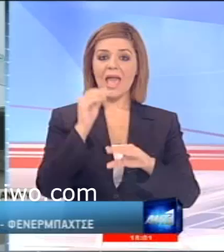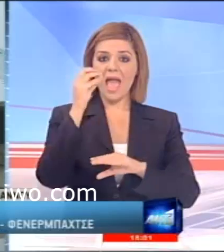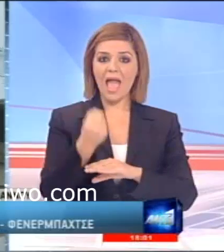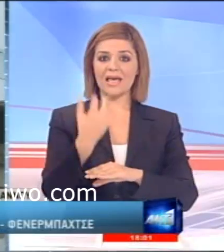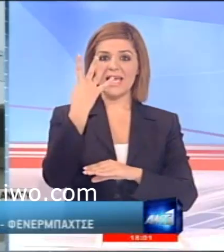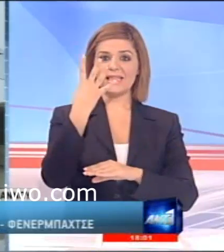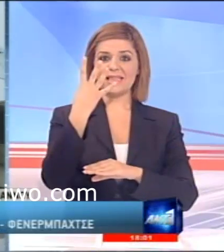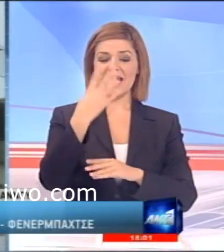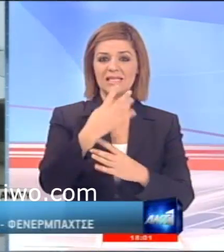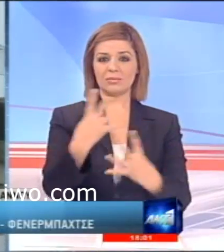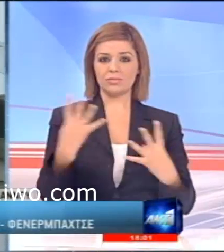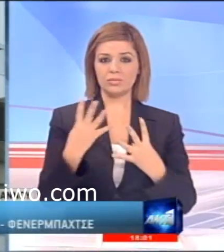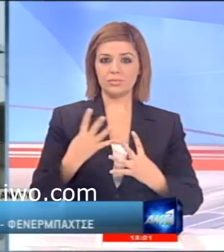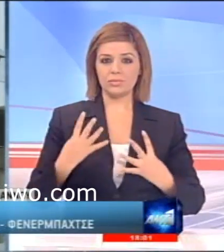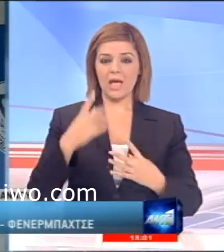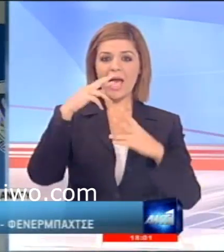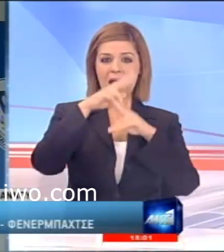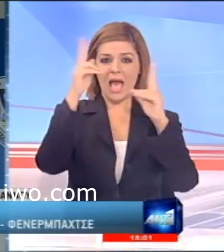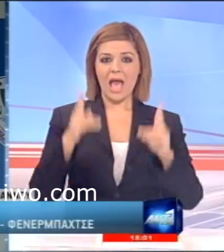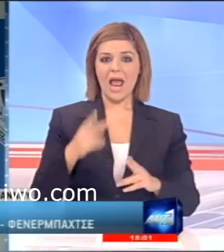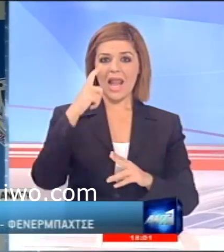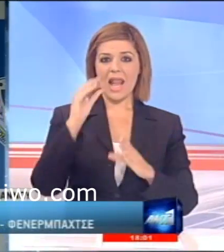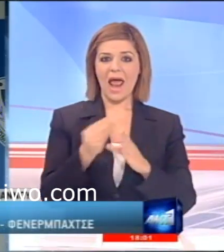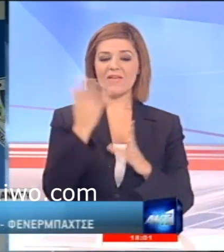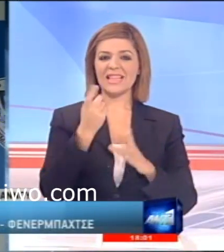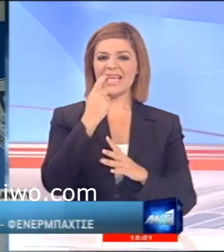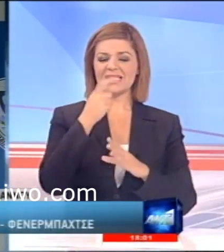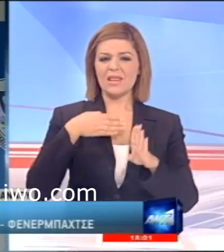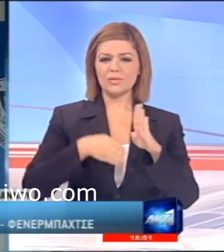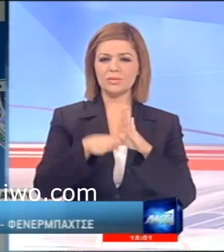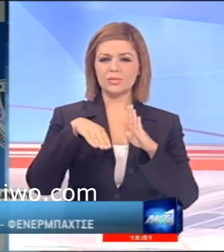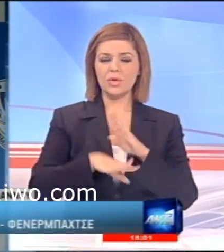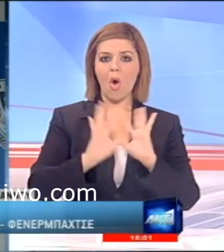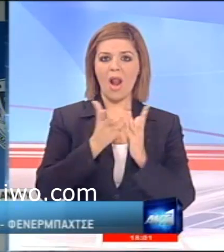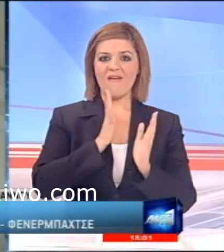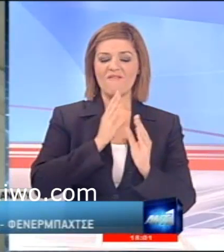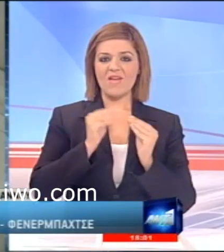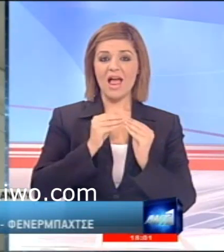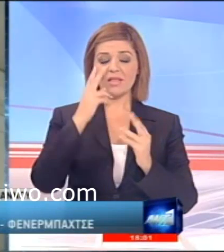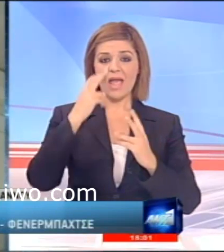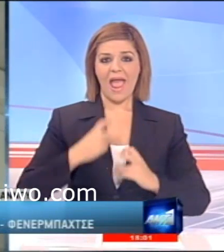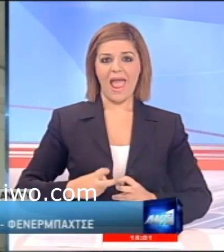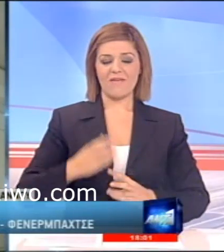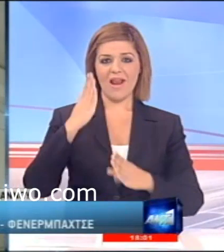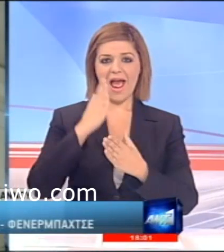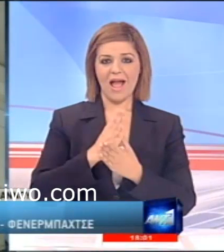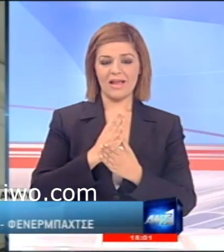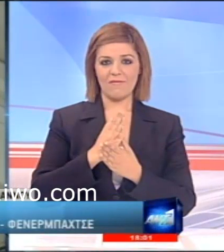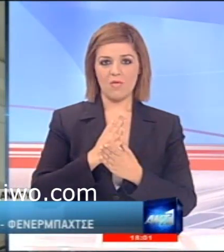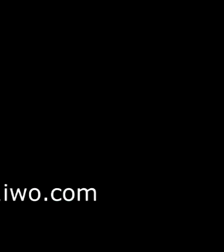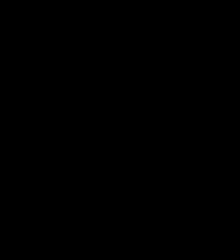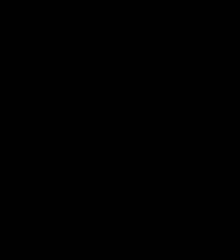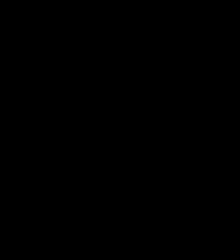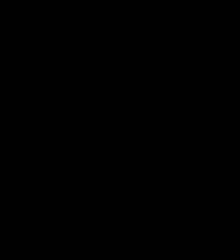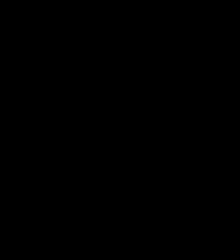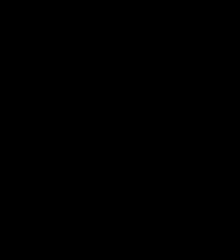τέσσερις αυσίδες εντοπισμού μεταλλικών αντικειμένων Από τις οποίες θα περάσουν όλοι οι φύλαστοι οι οποίοι θέλουν να παρακολουθήσουν τον Απορσινό